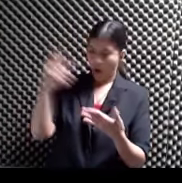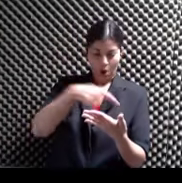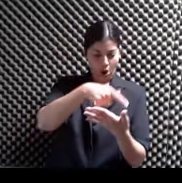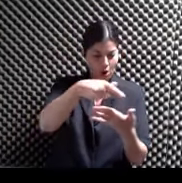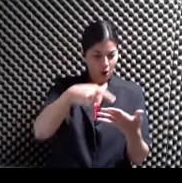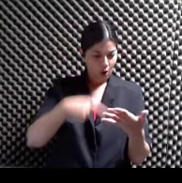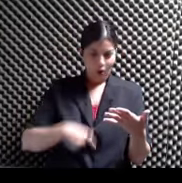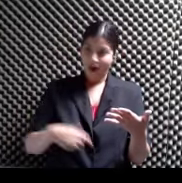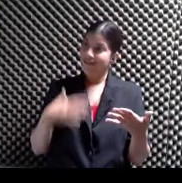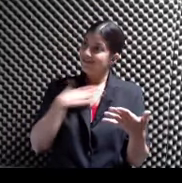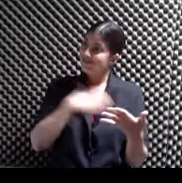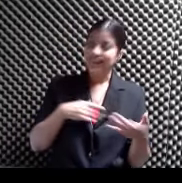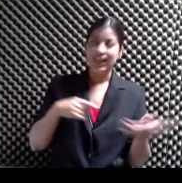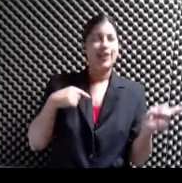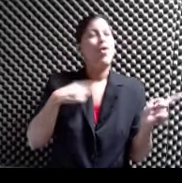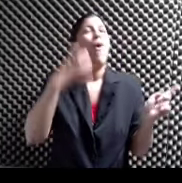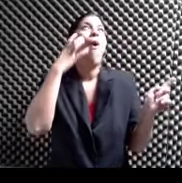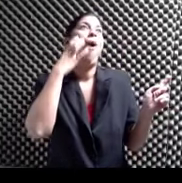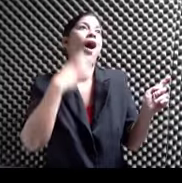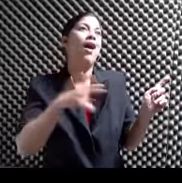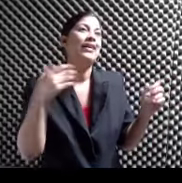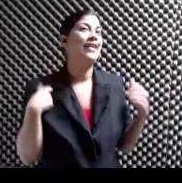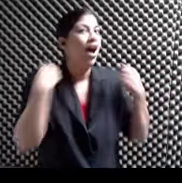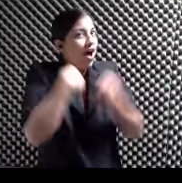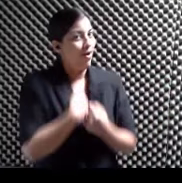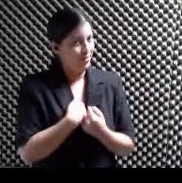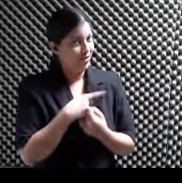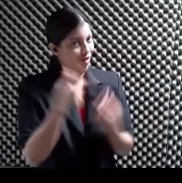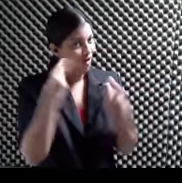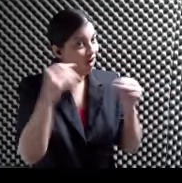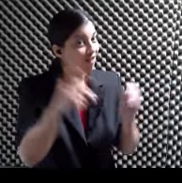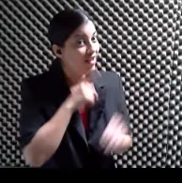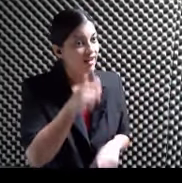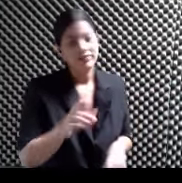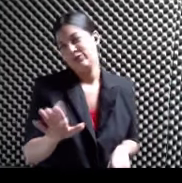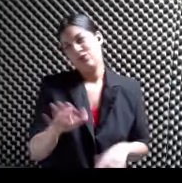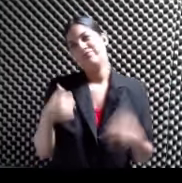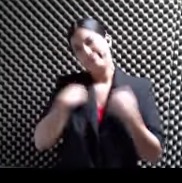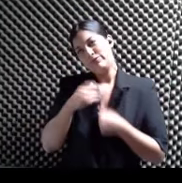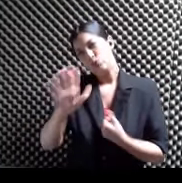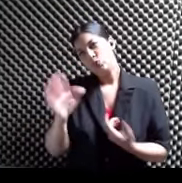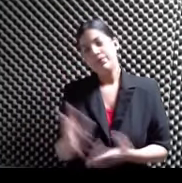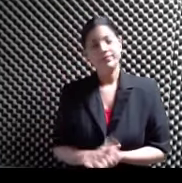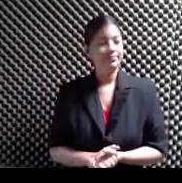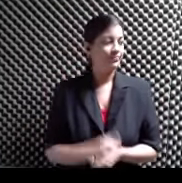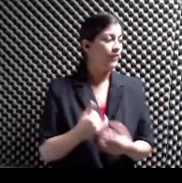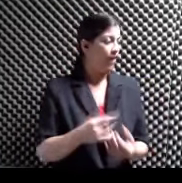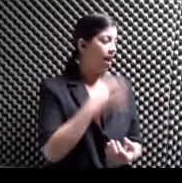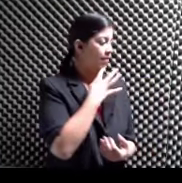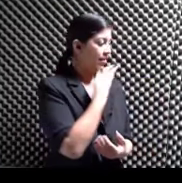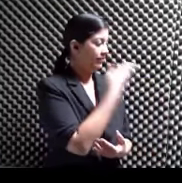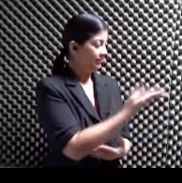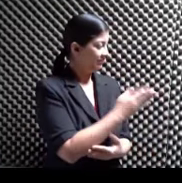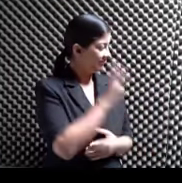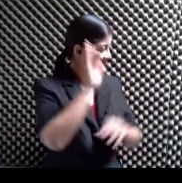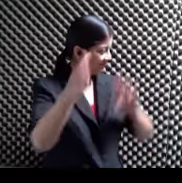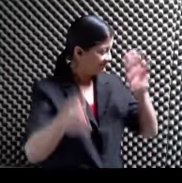vendan abrigos No tú lo llevas Pues de eso vamos a hablar ahora con Miguel aquí Miguel saludo Bienvenido Bienvenido